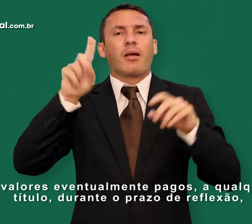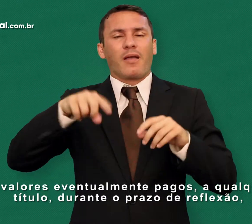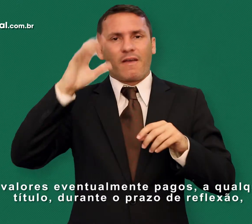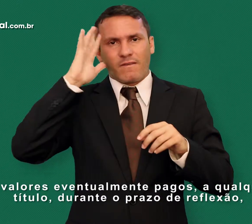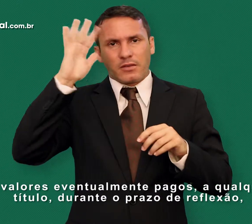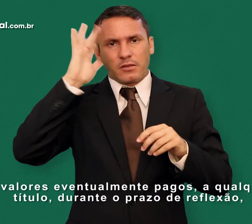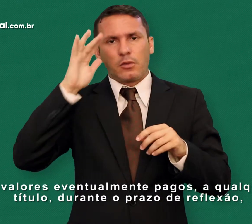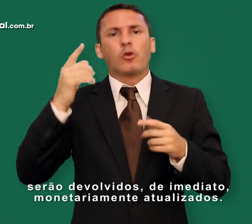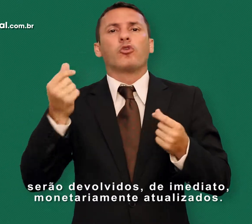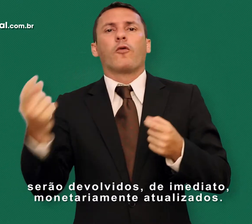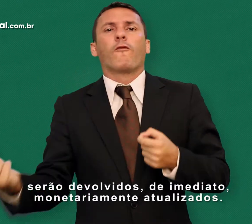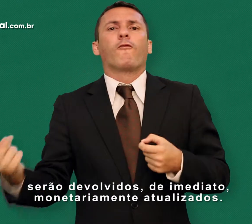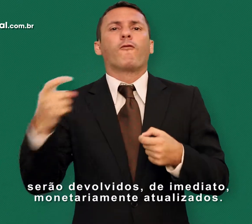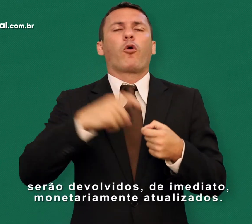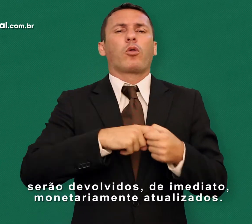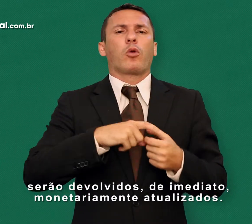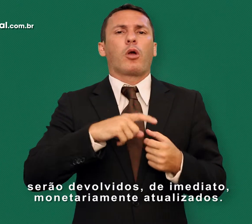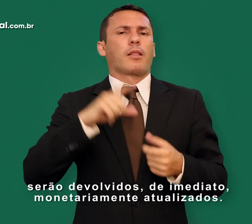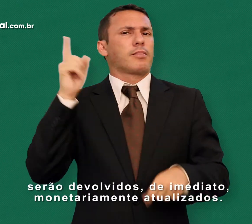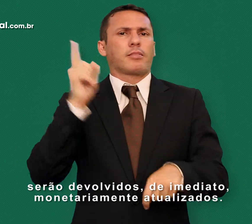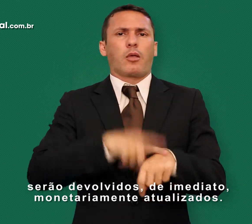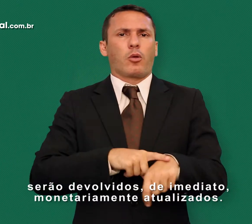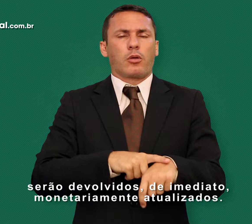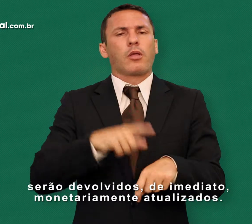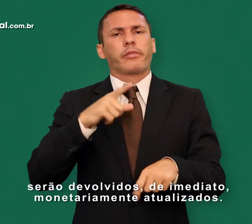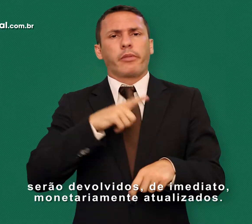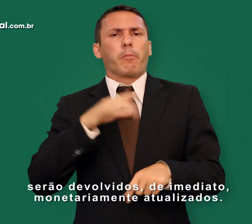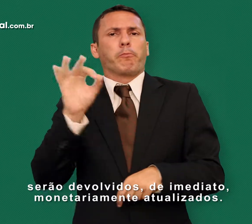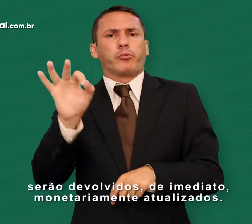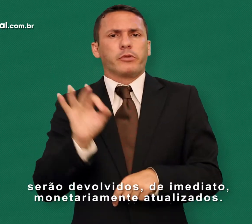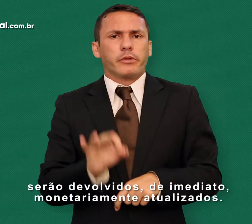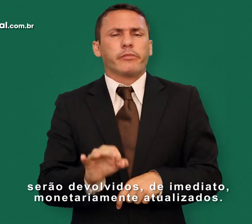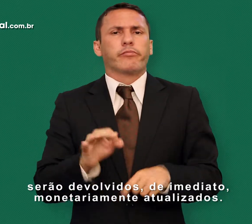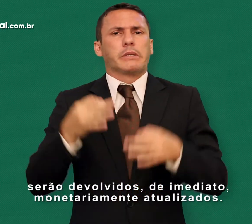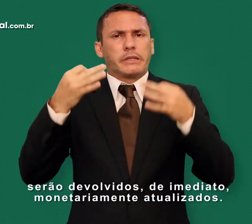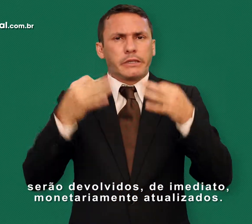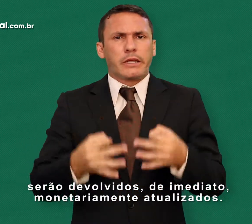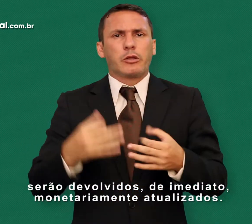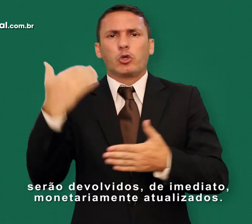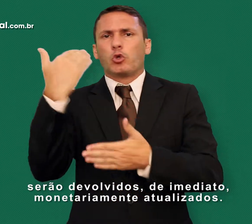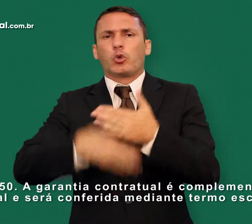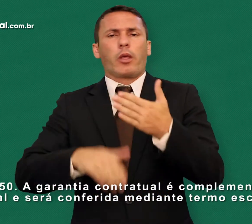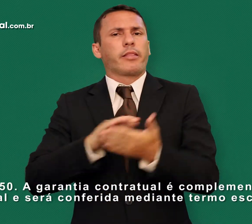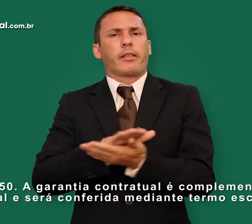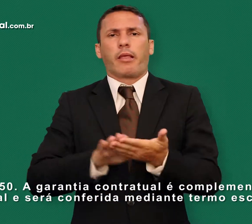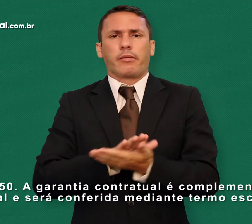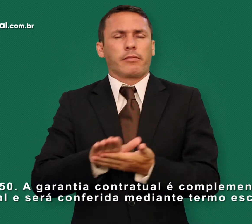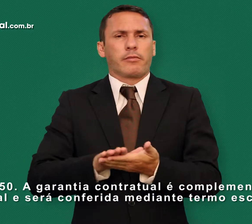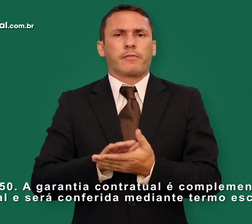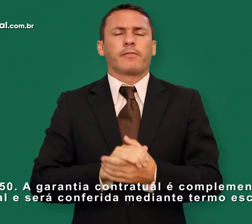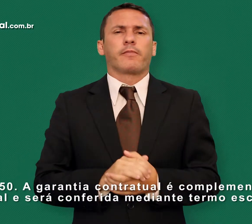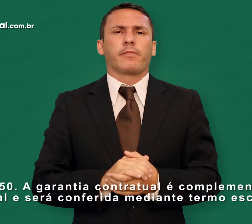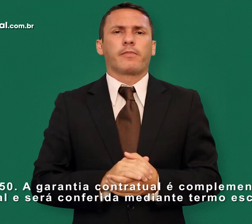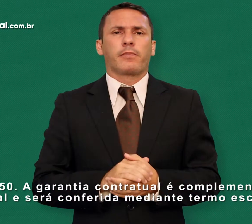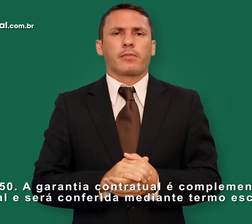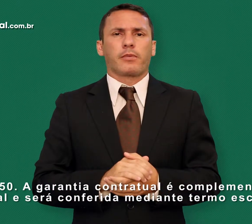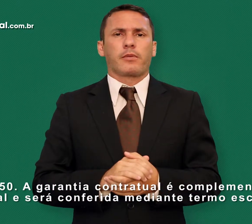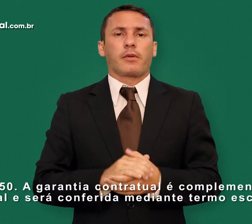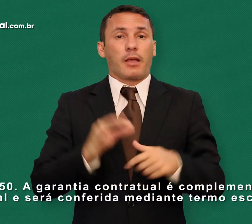reflexão, serão devolvidos de imediato, monetariamente atualizados. Artigo 50 A garantia